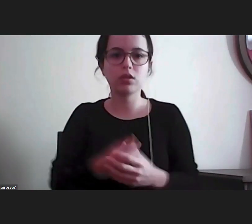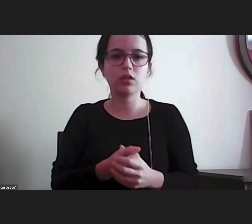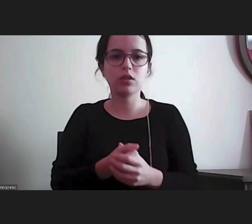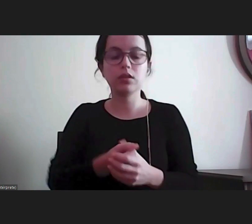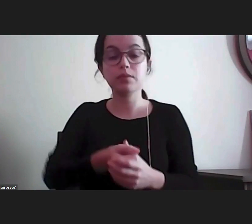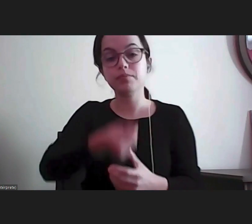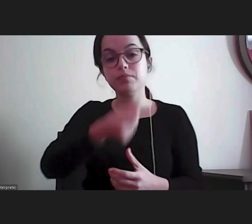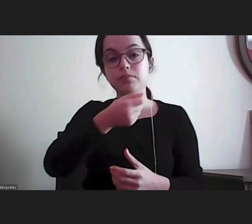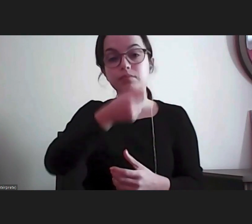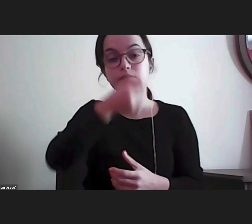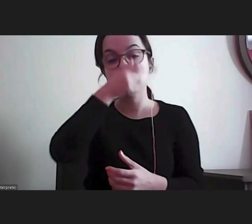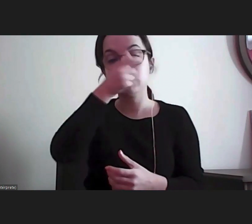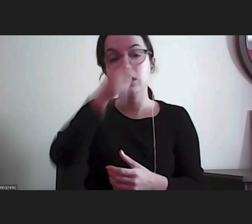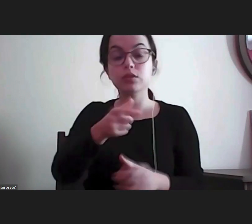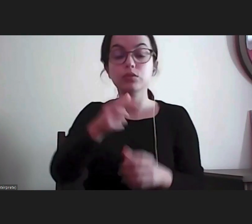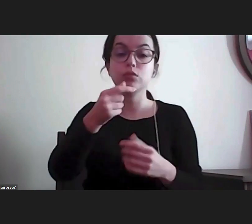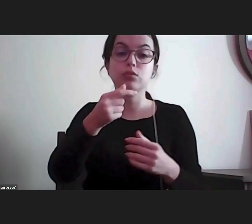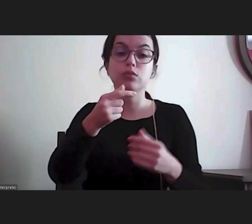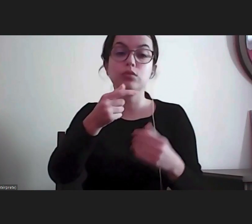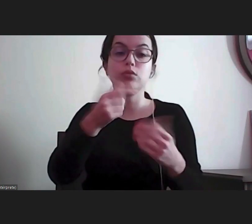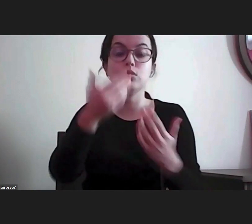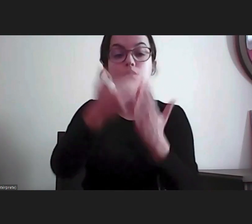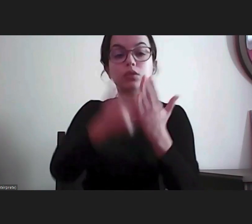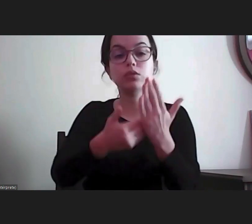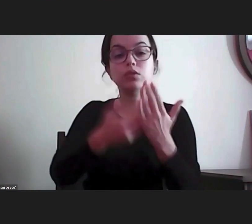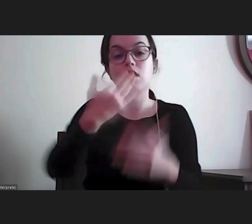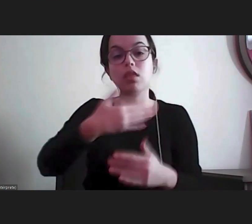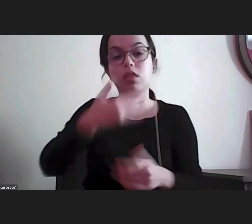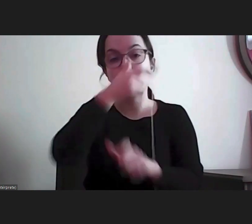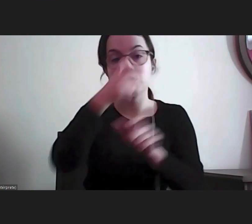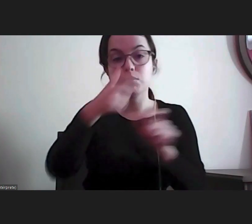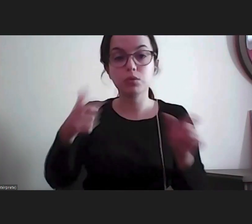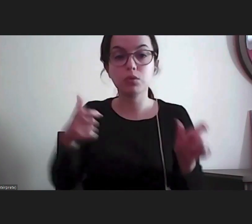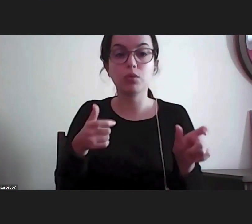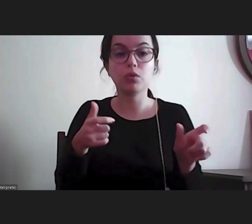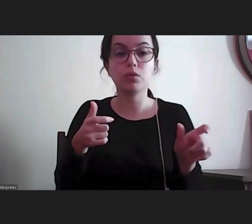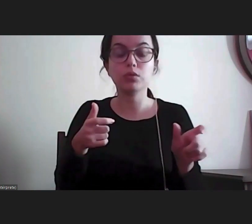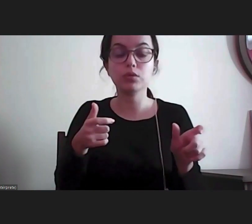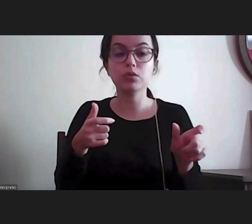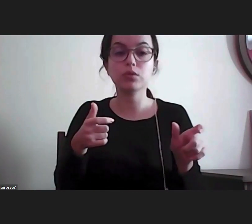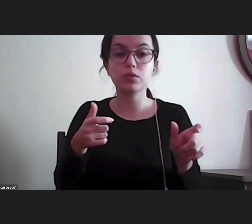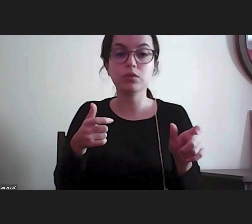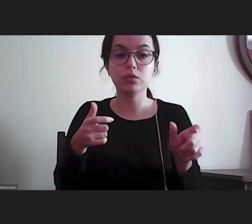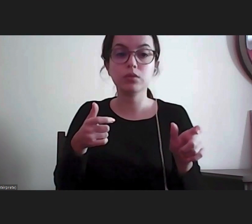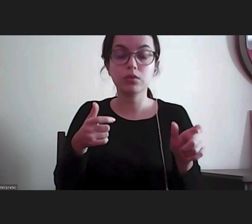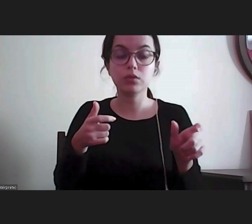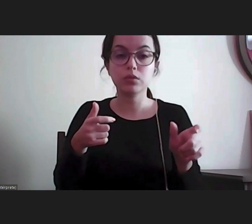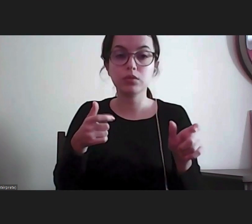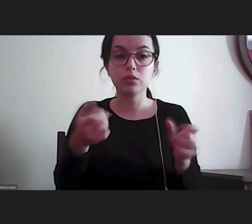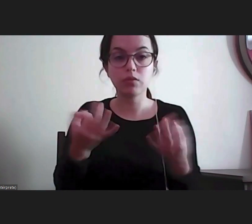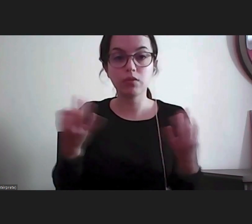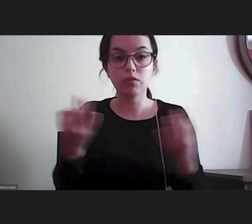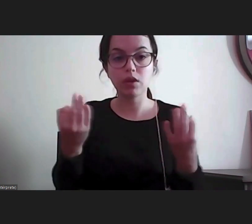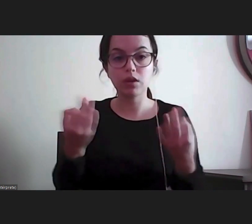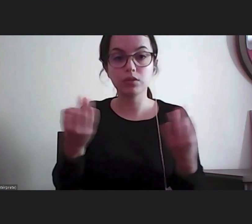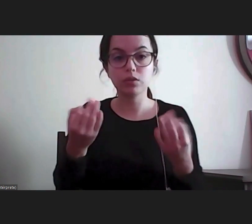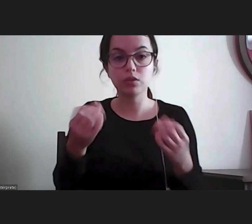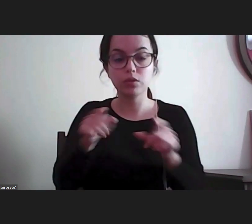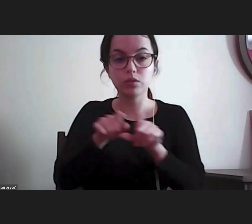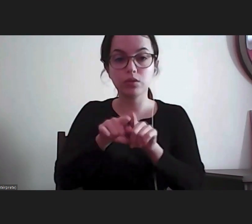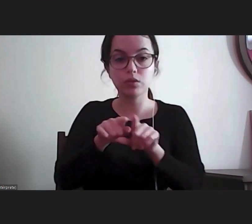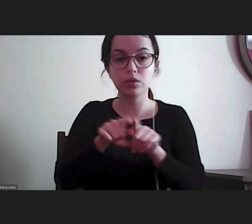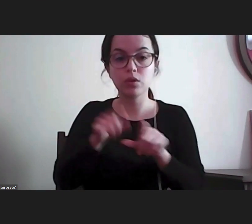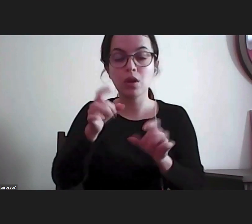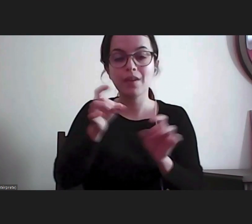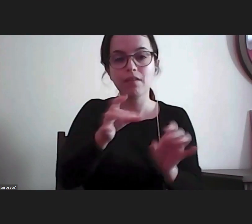competências da Instituição Nacional de Direitos Humanos e de Mecanismo Nacional de Prevenção da